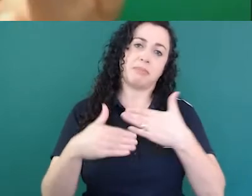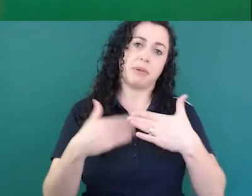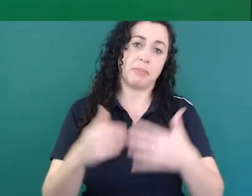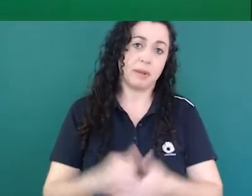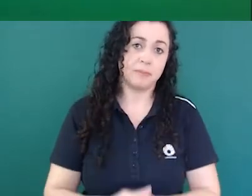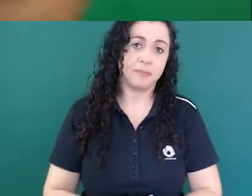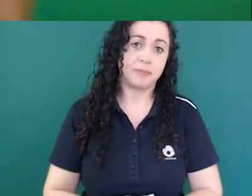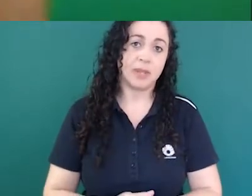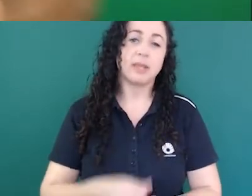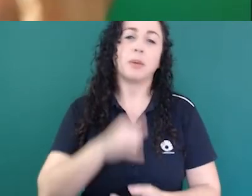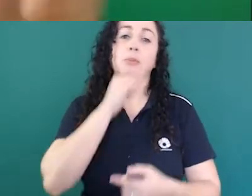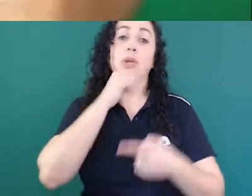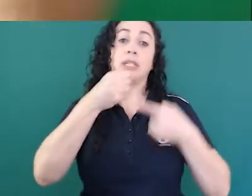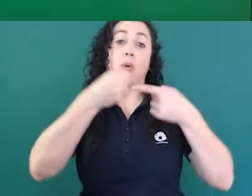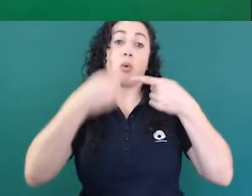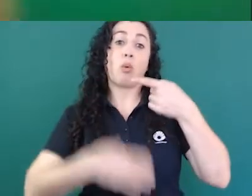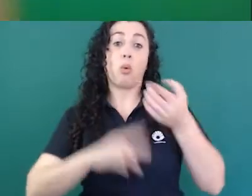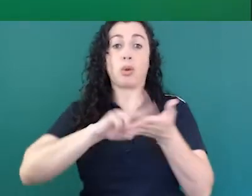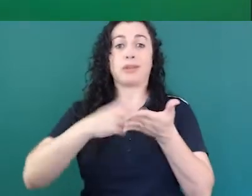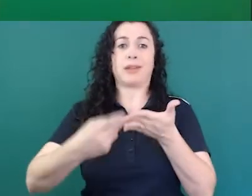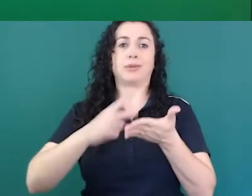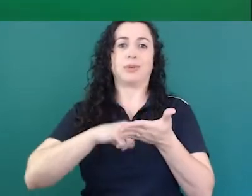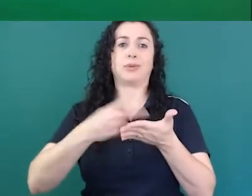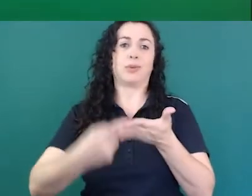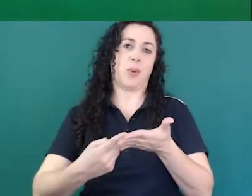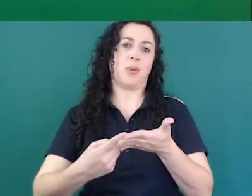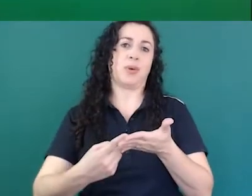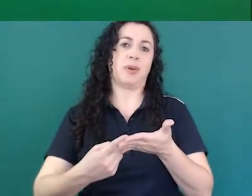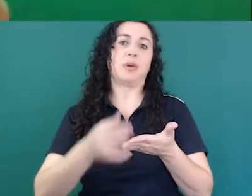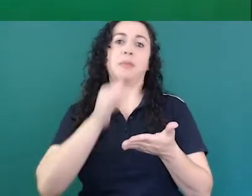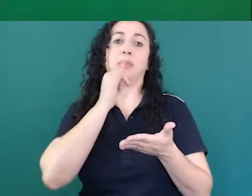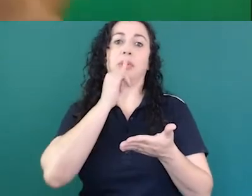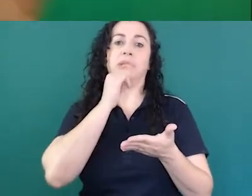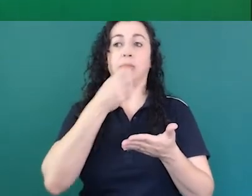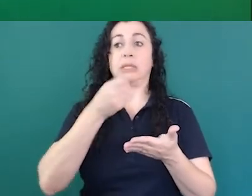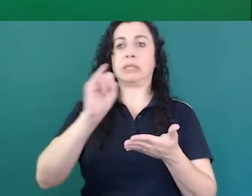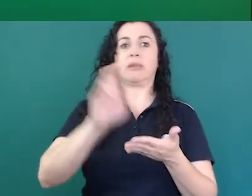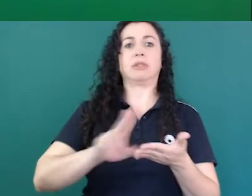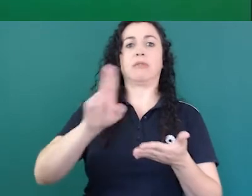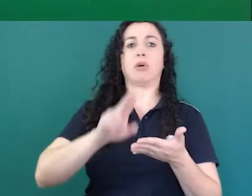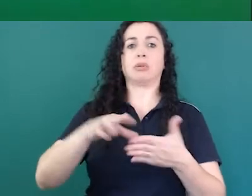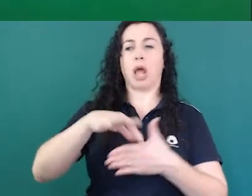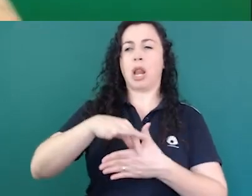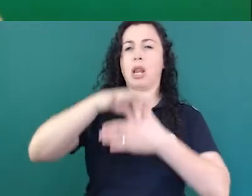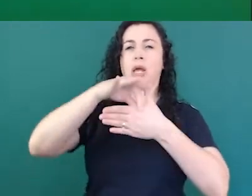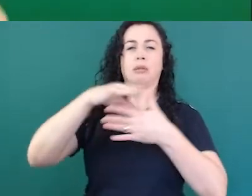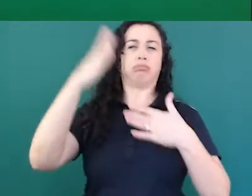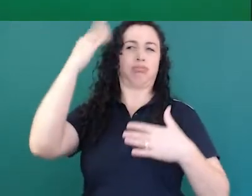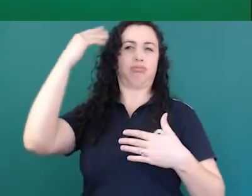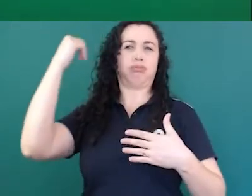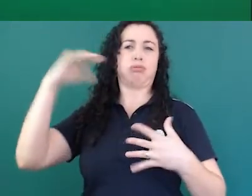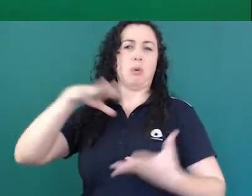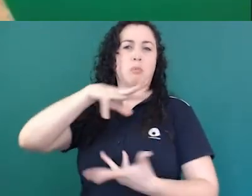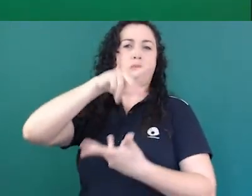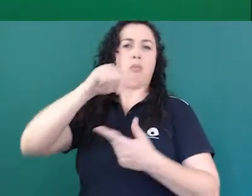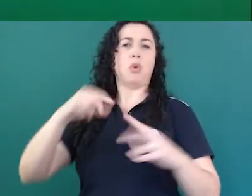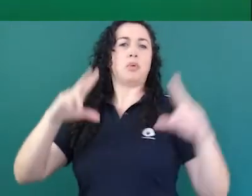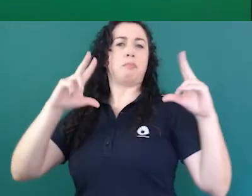traduzir a conversa de dois líderes mundiais conversando está certo porque tem alguma coisa que o ser humano consegue fazer muito bem